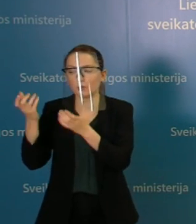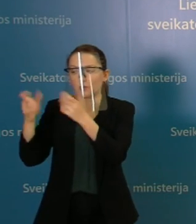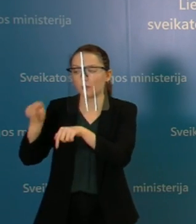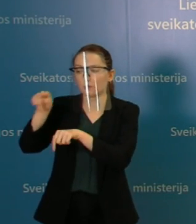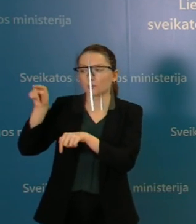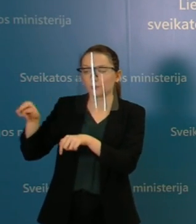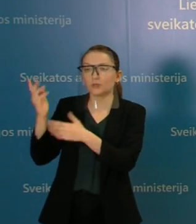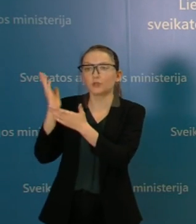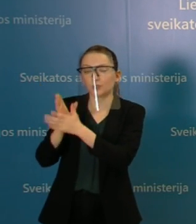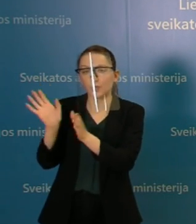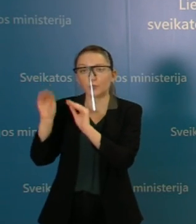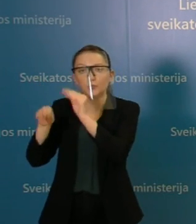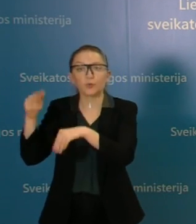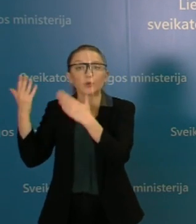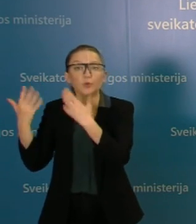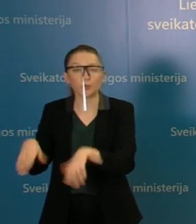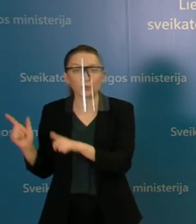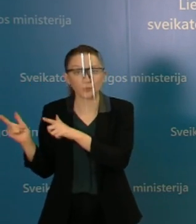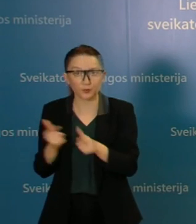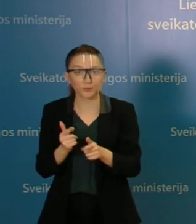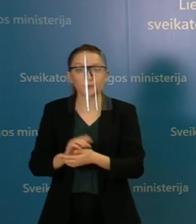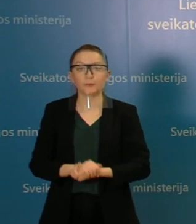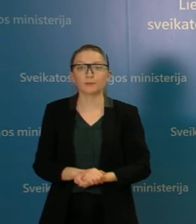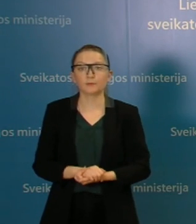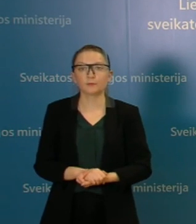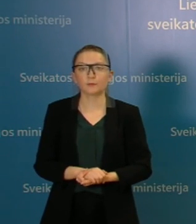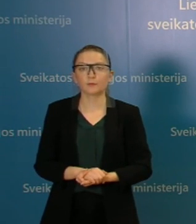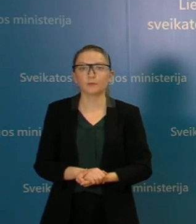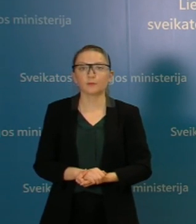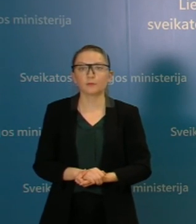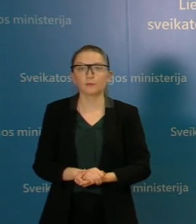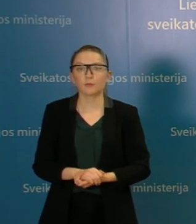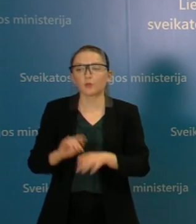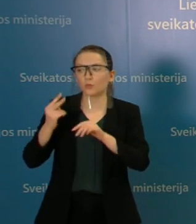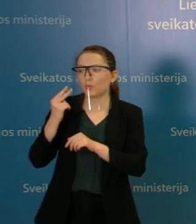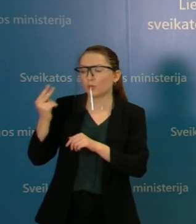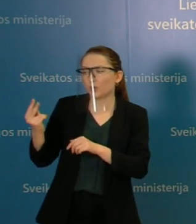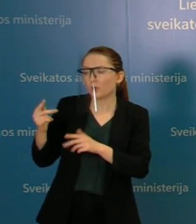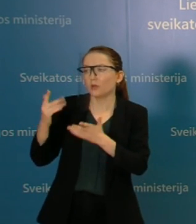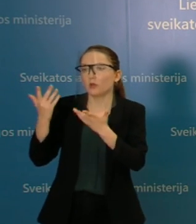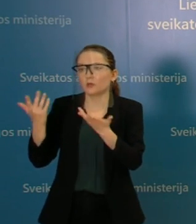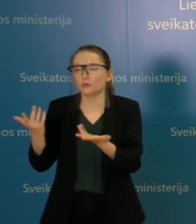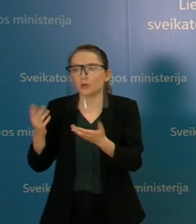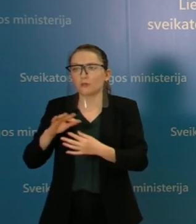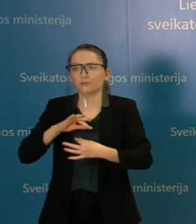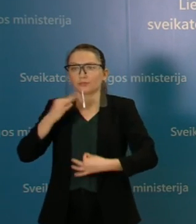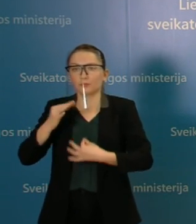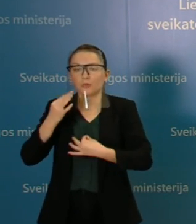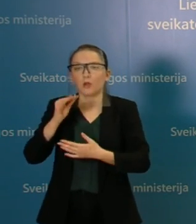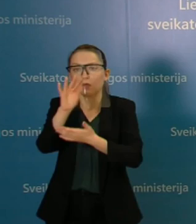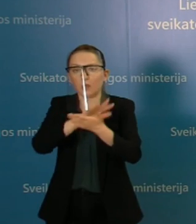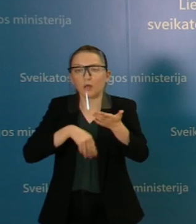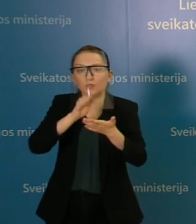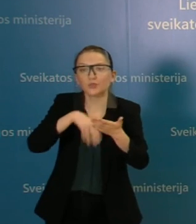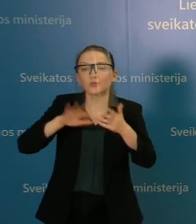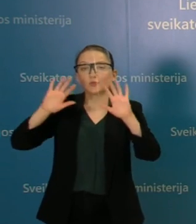turėtų būti suformuotos ir tikrai nereikėtų to kažkaip ar dramatizuoti, ar rašyti tokiu raštu, kad